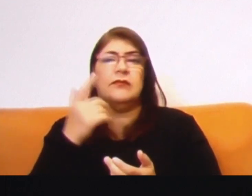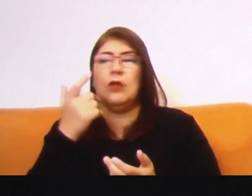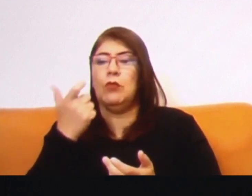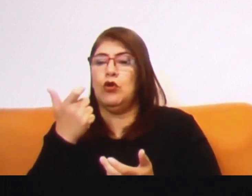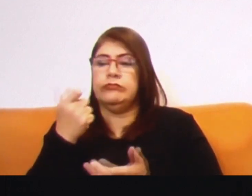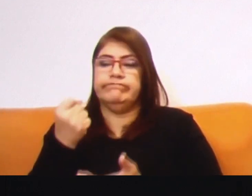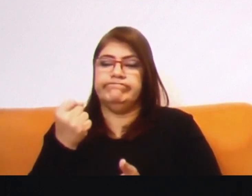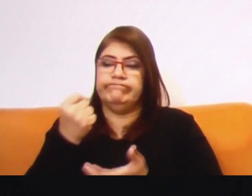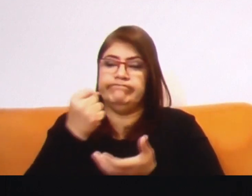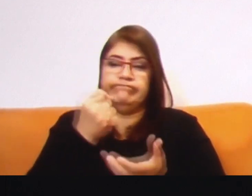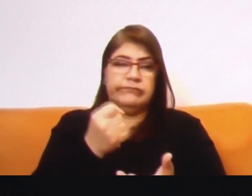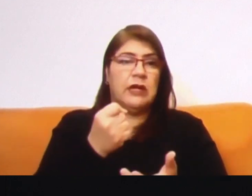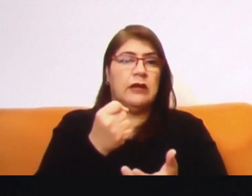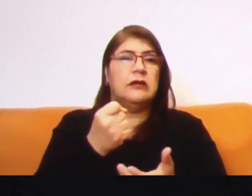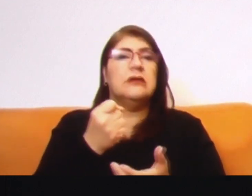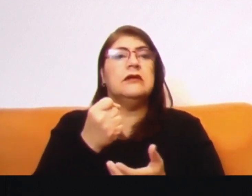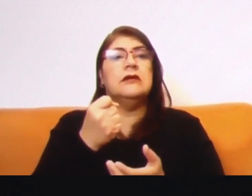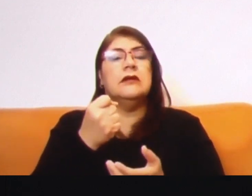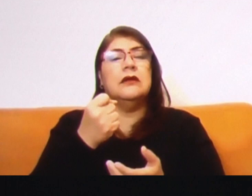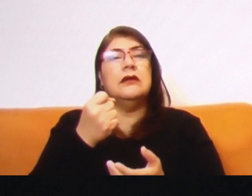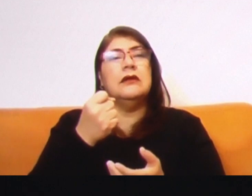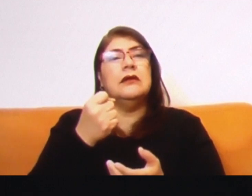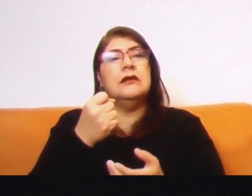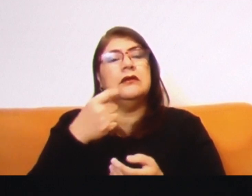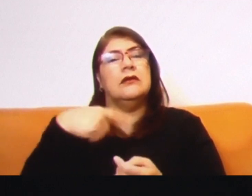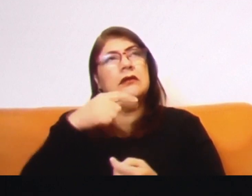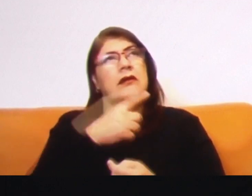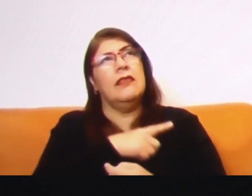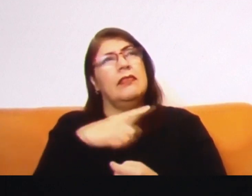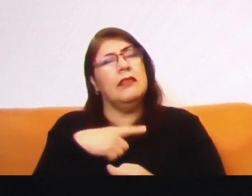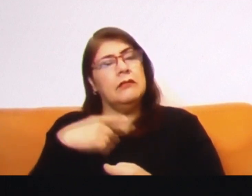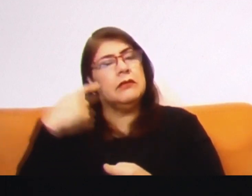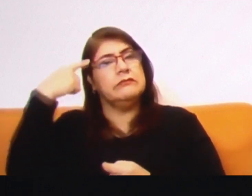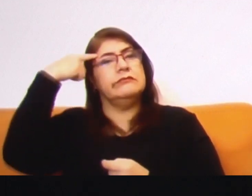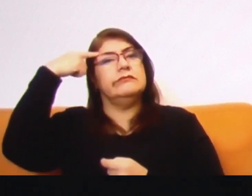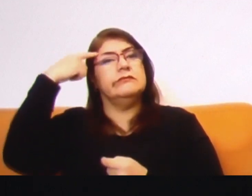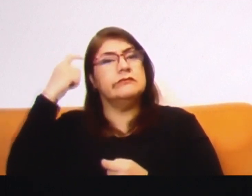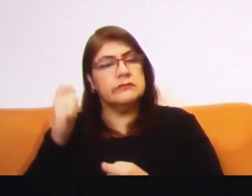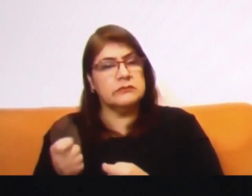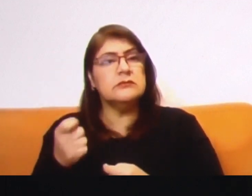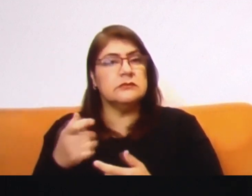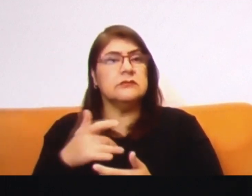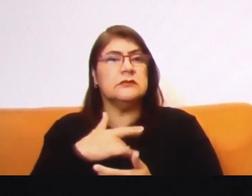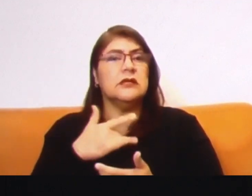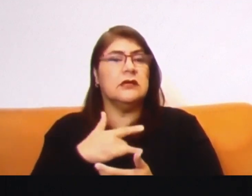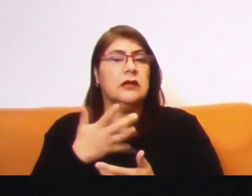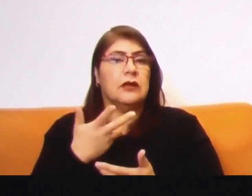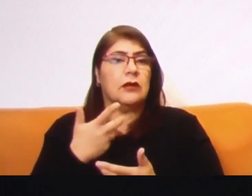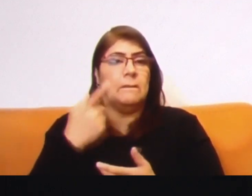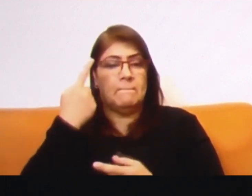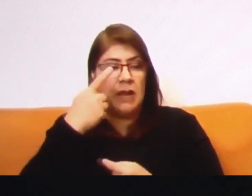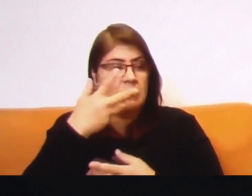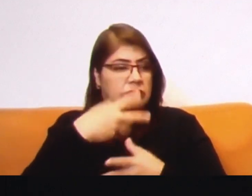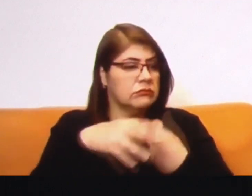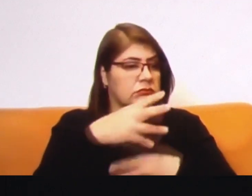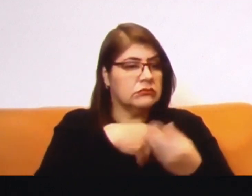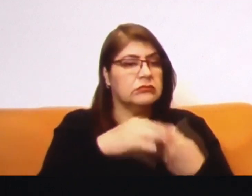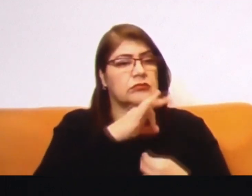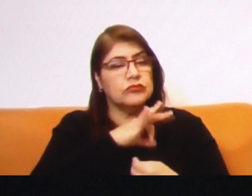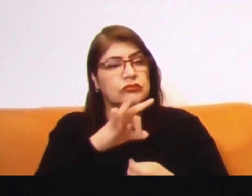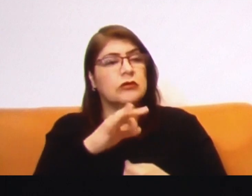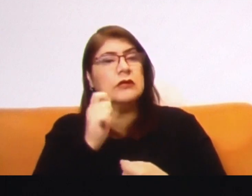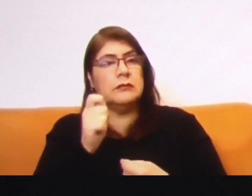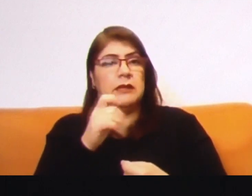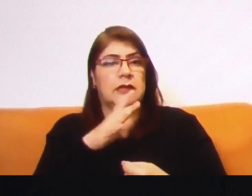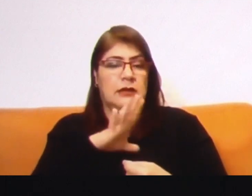que tenemos que conservar para hacer efectivo la progresividad del derecho nos plantea que